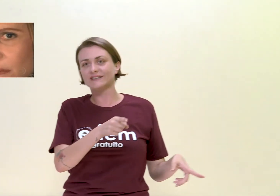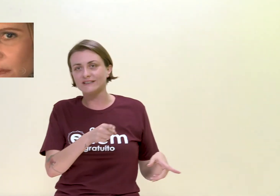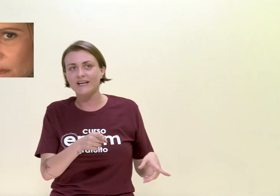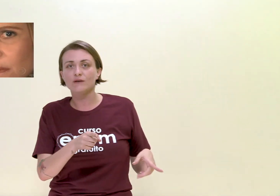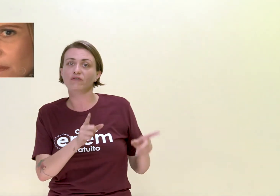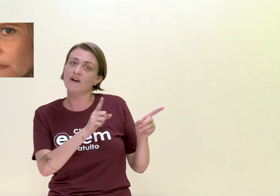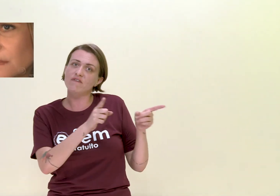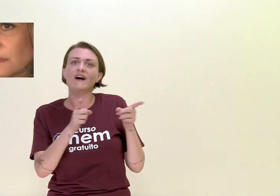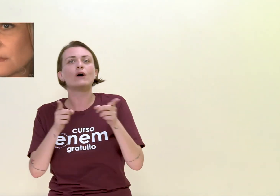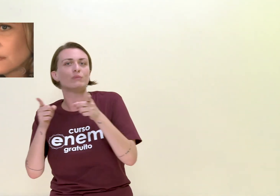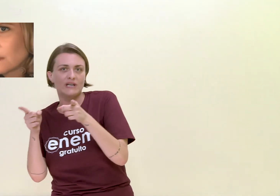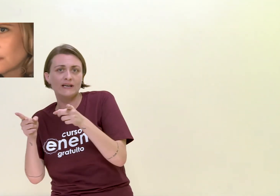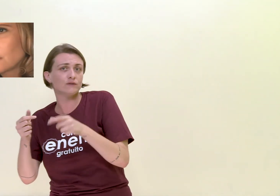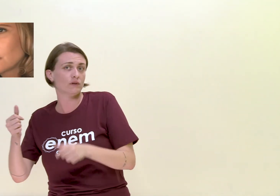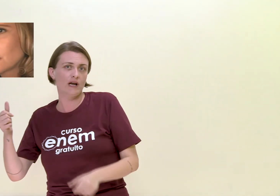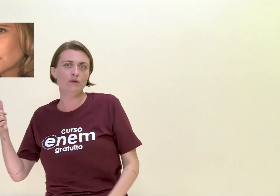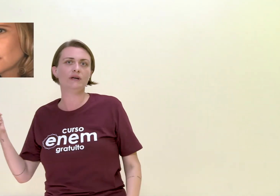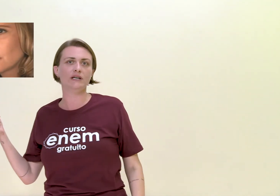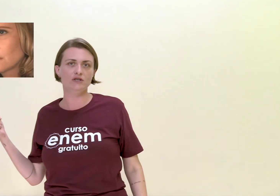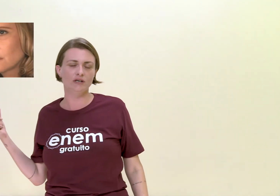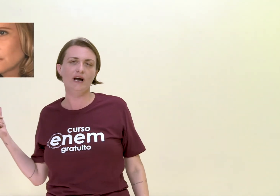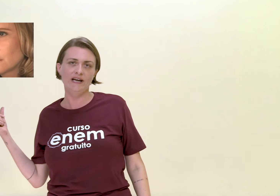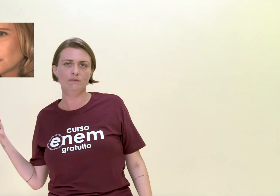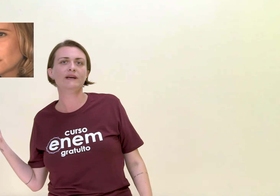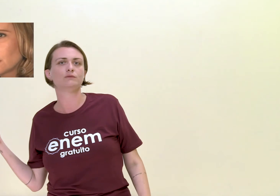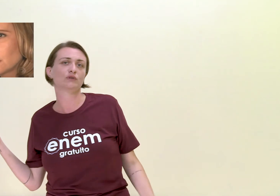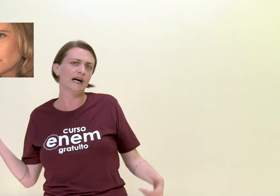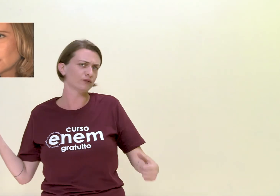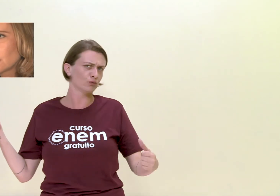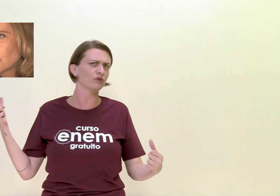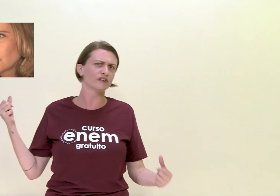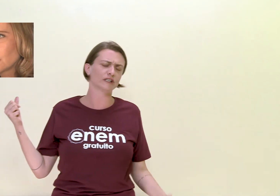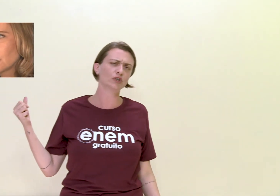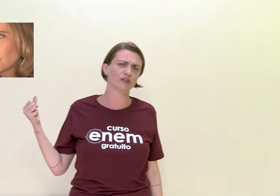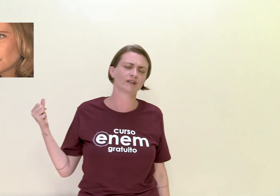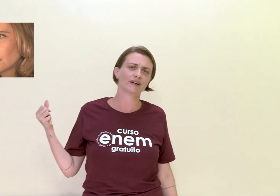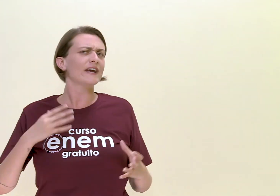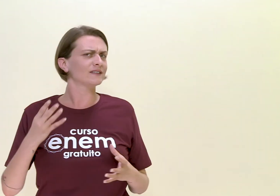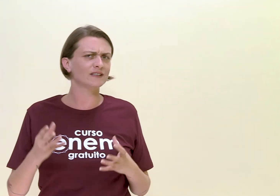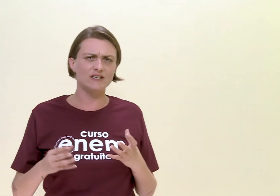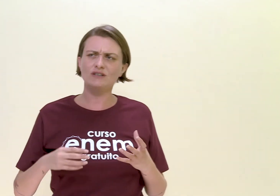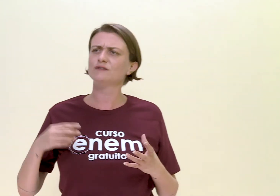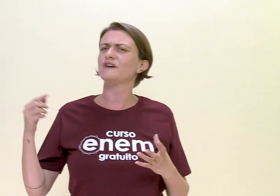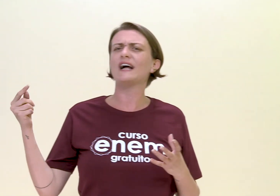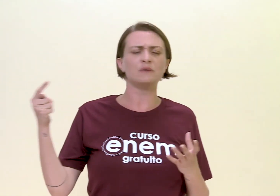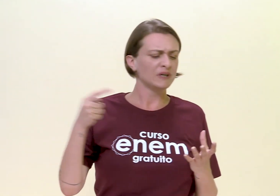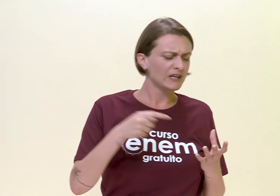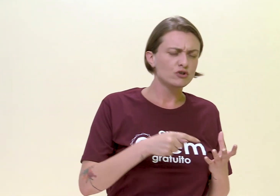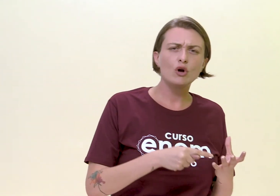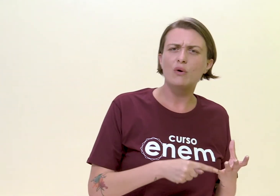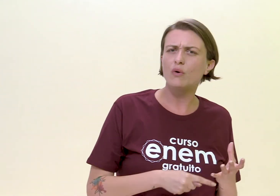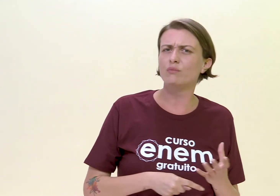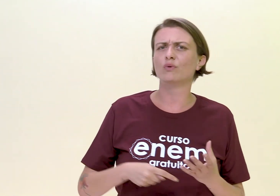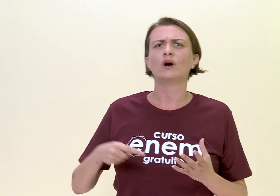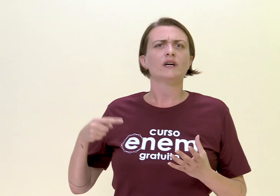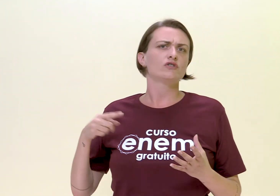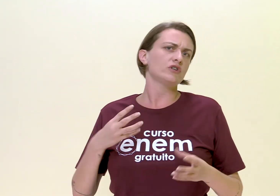entender que o Fanfarrão Minésio era uma crítica a ele mesmo, no caso, o governador. E essas críticas falam de roubo, de